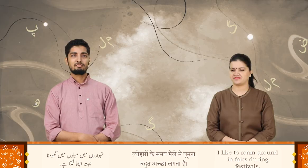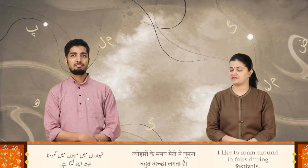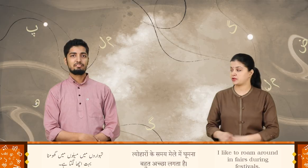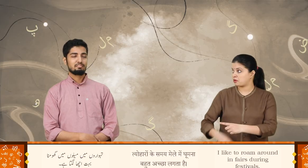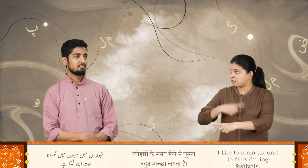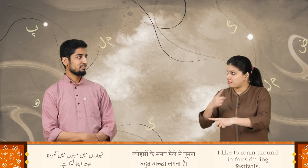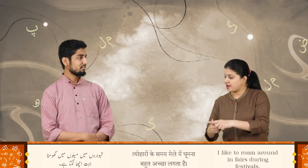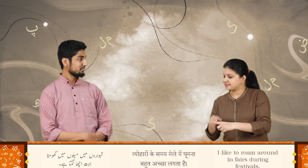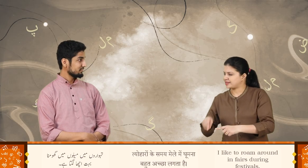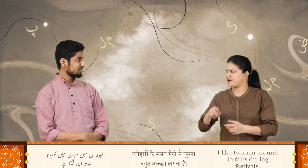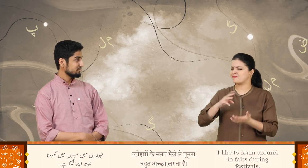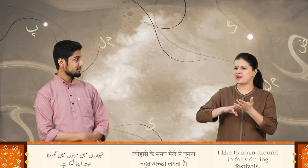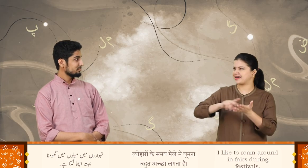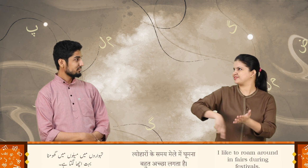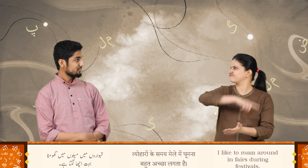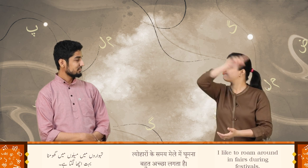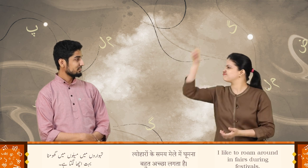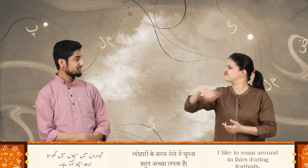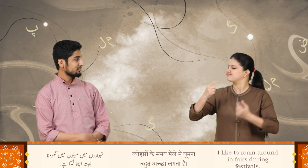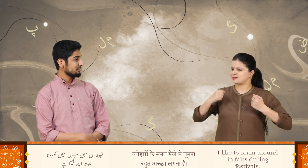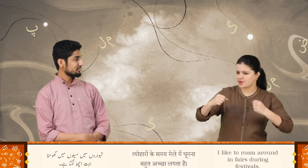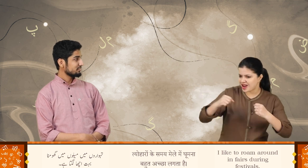تیوہاروں میں میلوں میں گھومنا بہت اچھا لگتا ہے